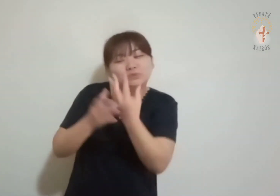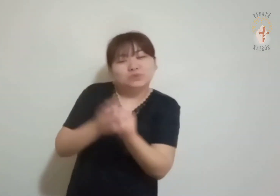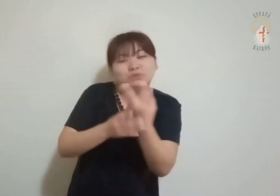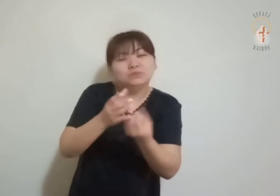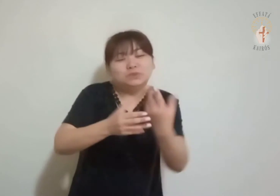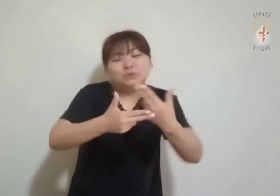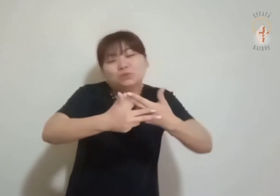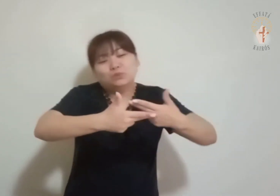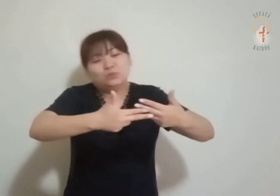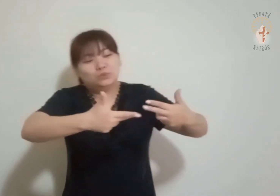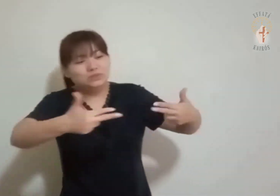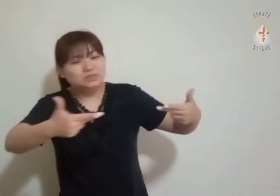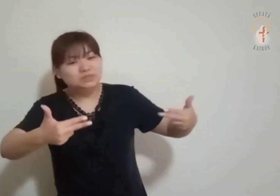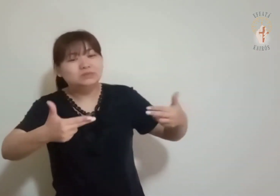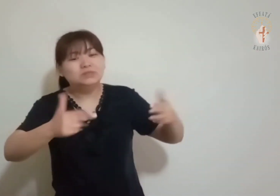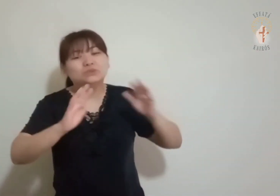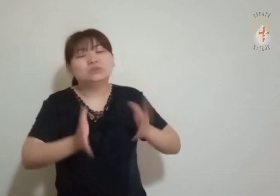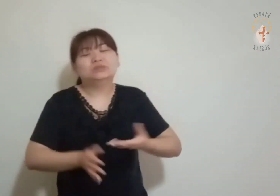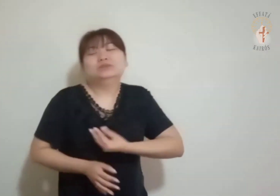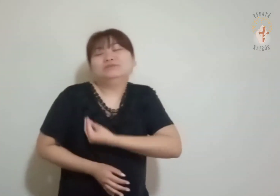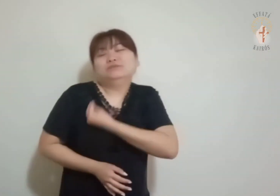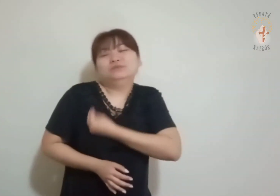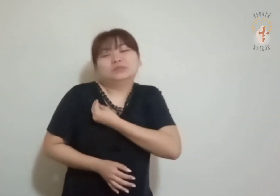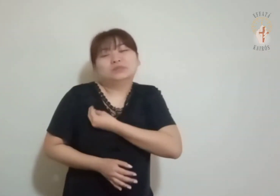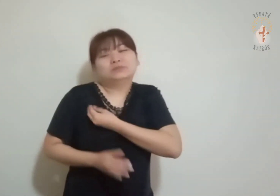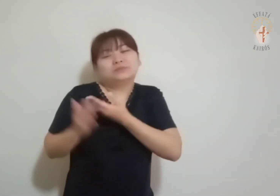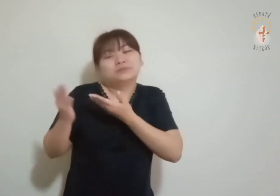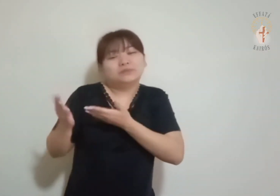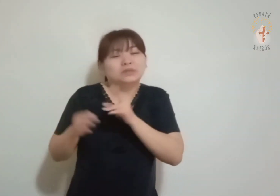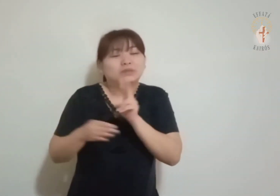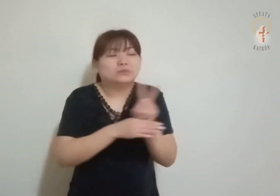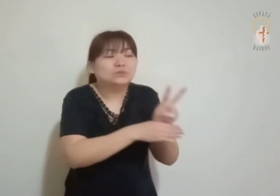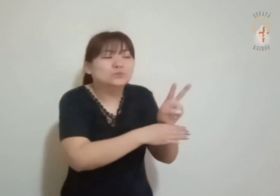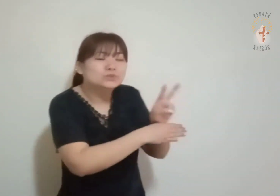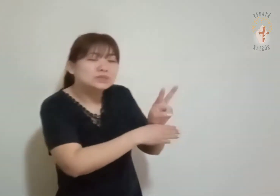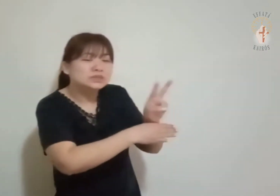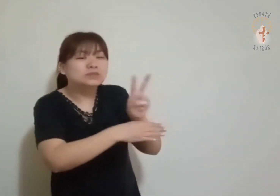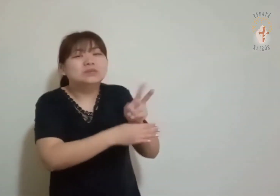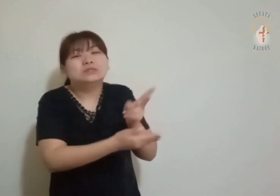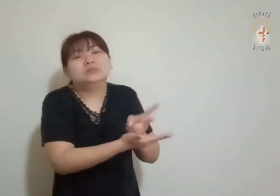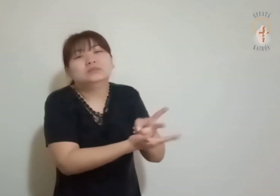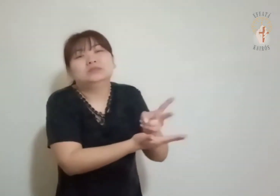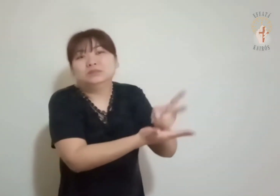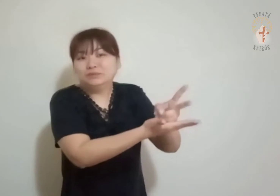todas têm nele a sua consistência.